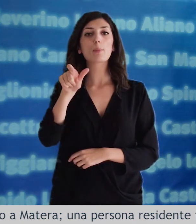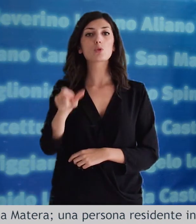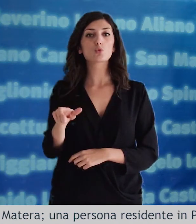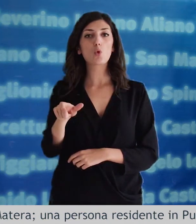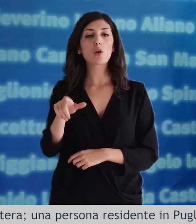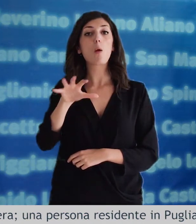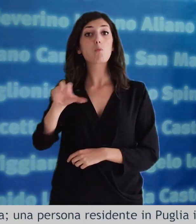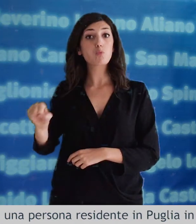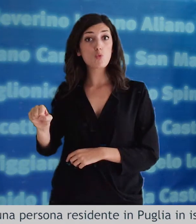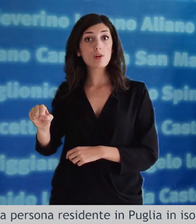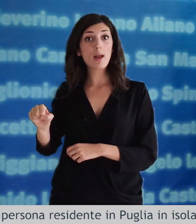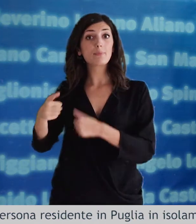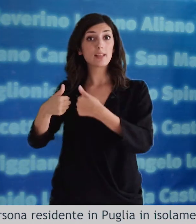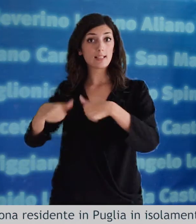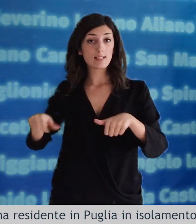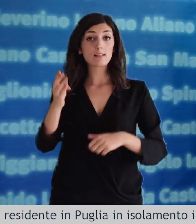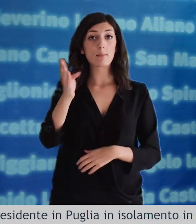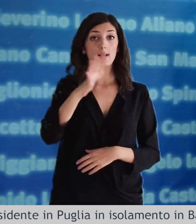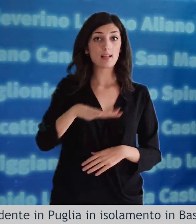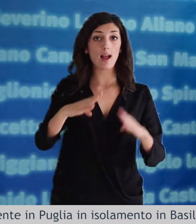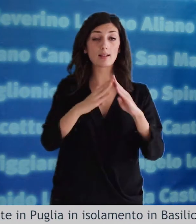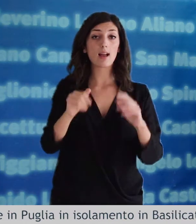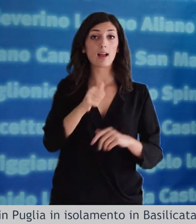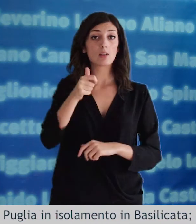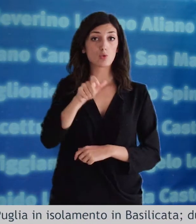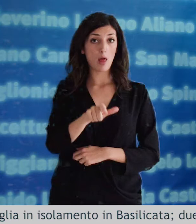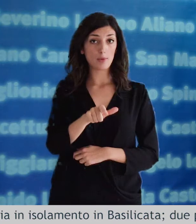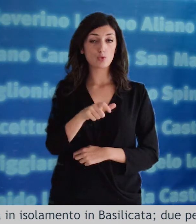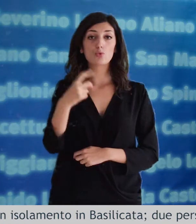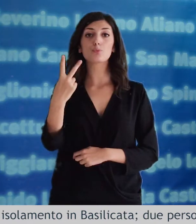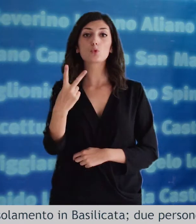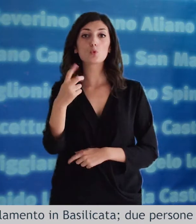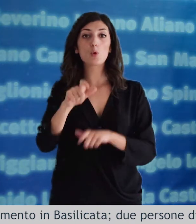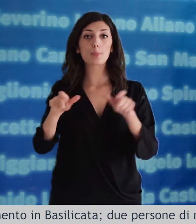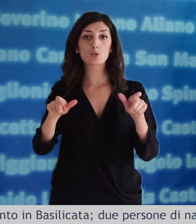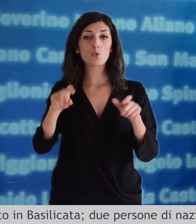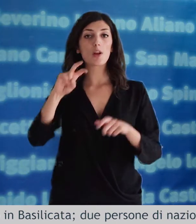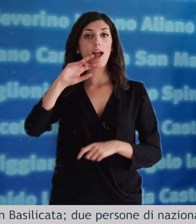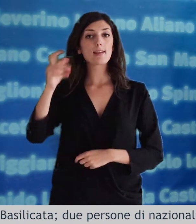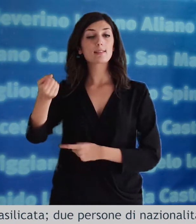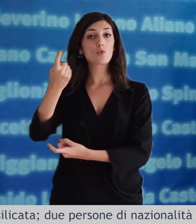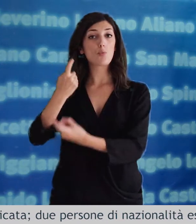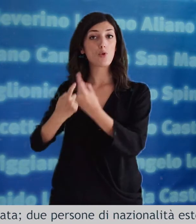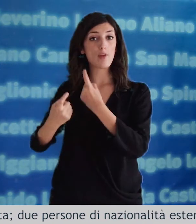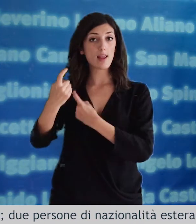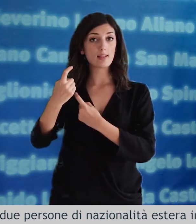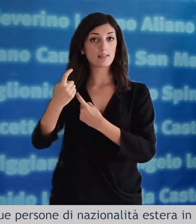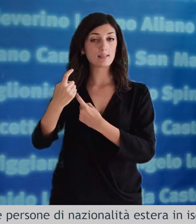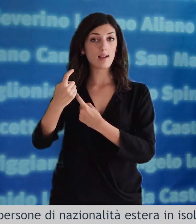residente in puglia in isolamento in basilicata due persone di nazionalità estera in